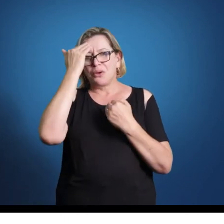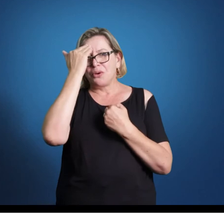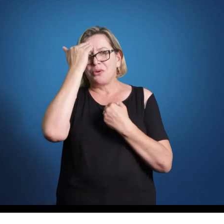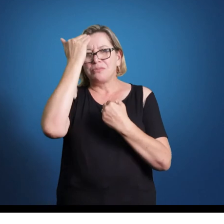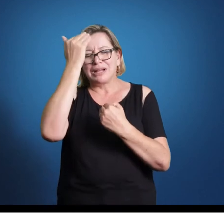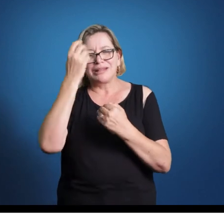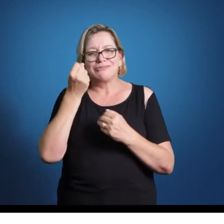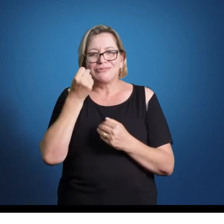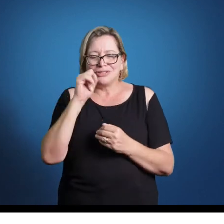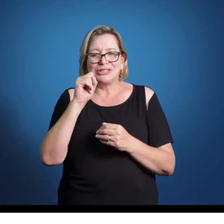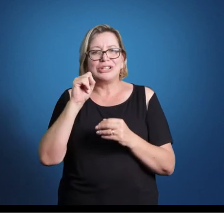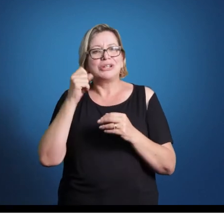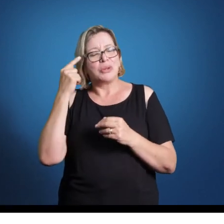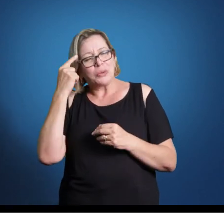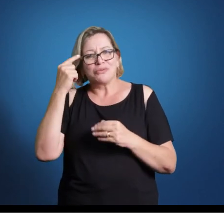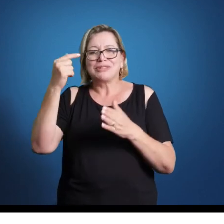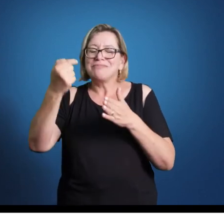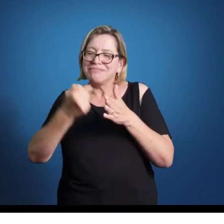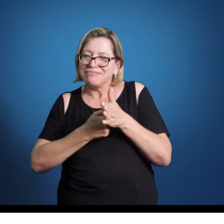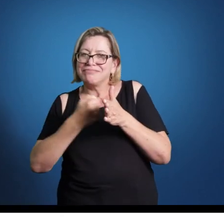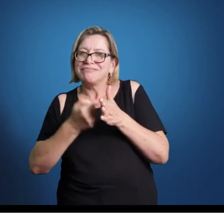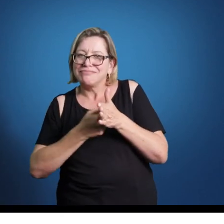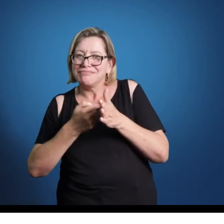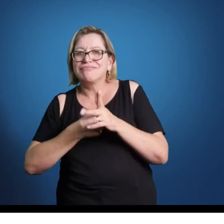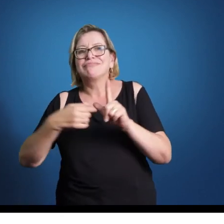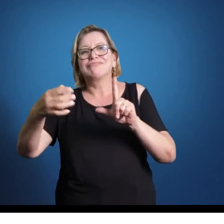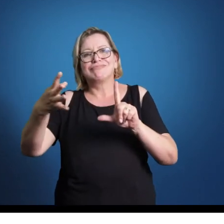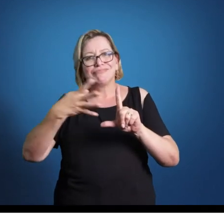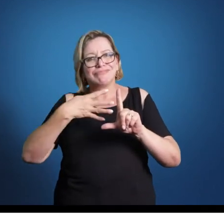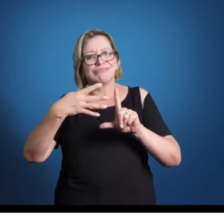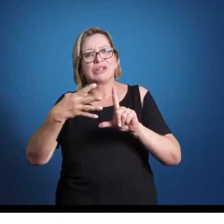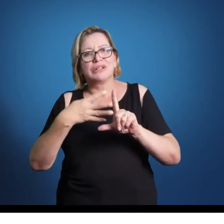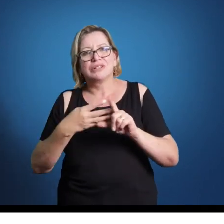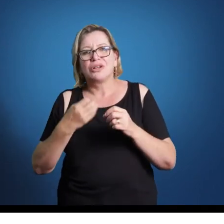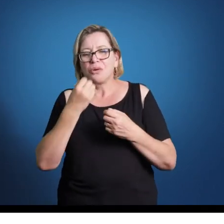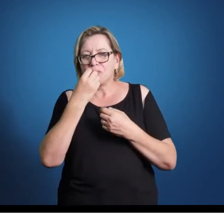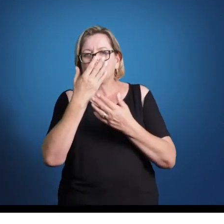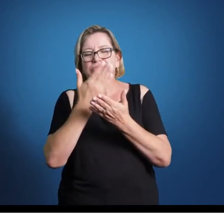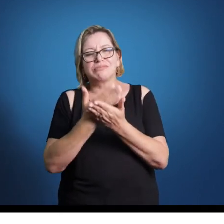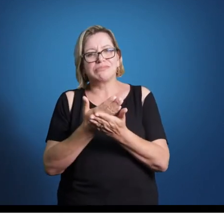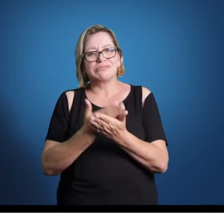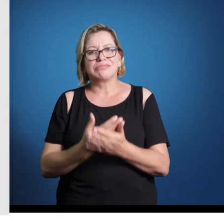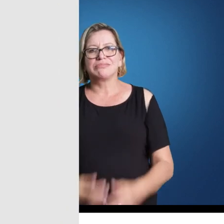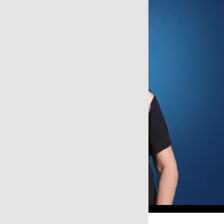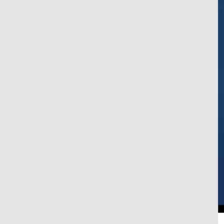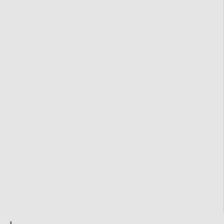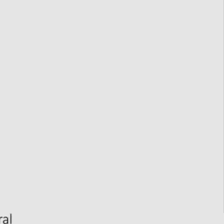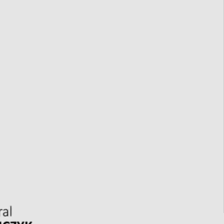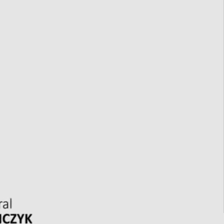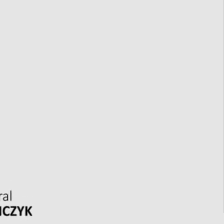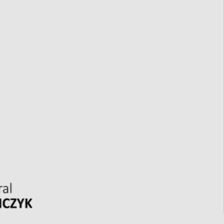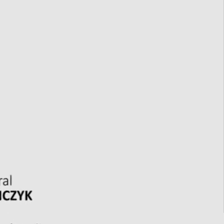disposição nos canais que vocês conhecem. Bons estudos. Música Música